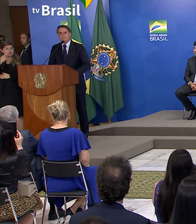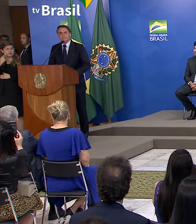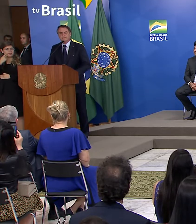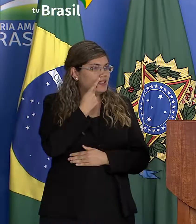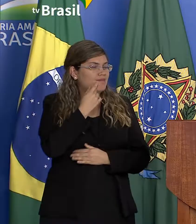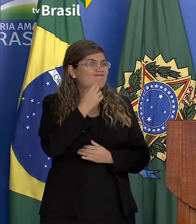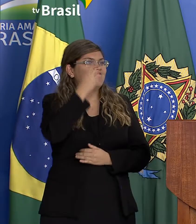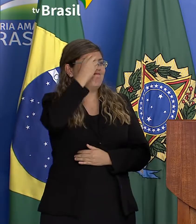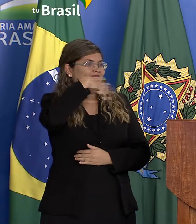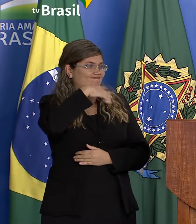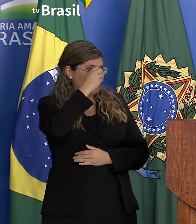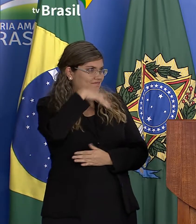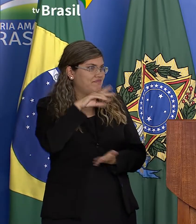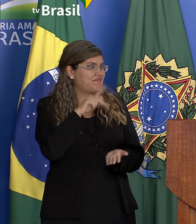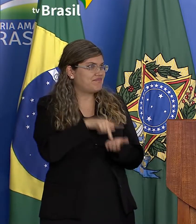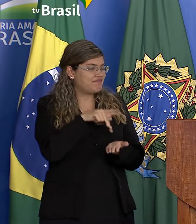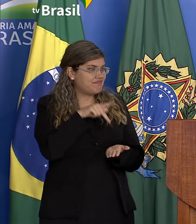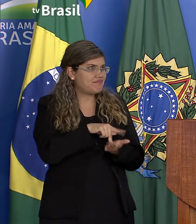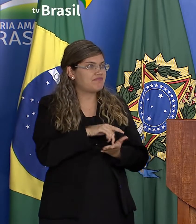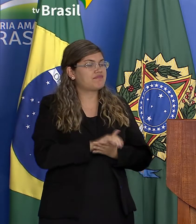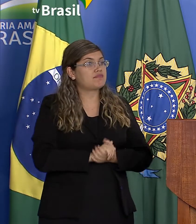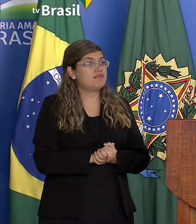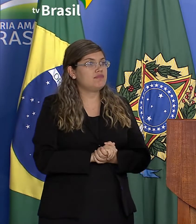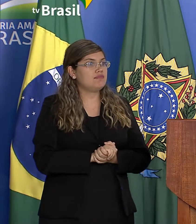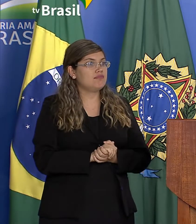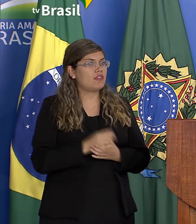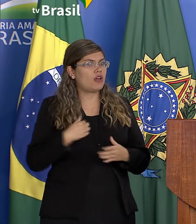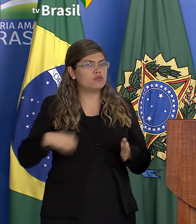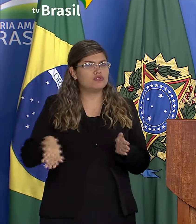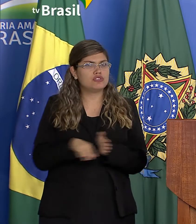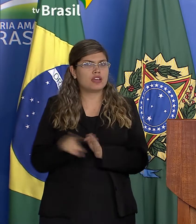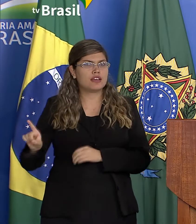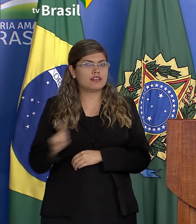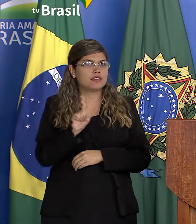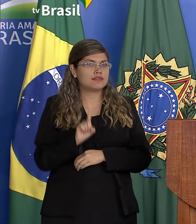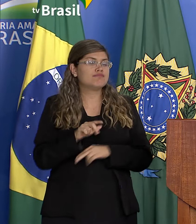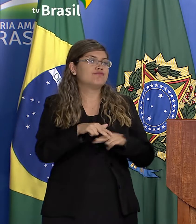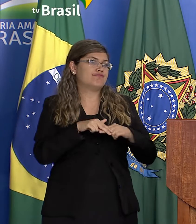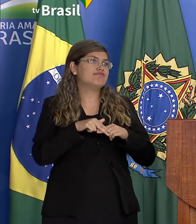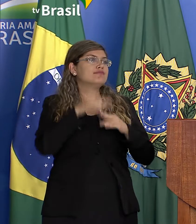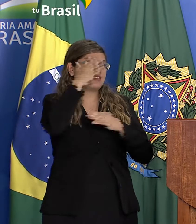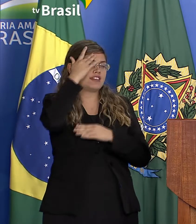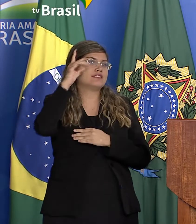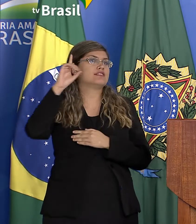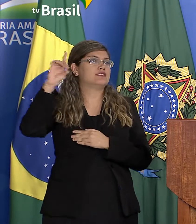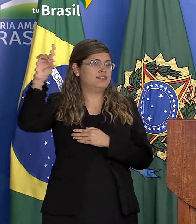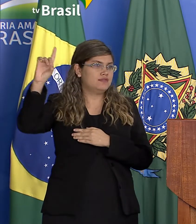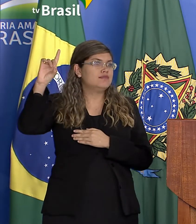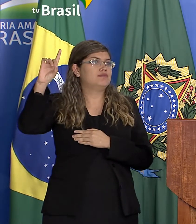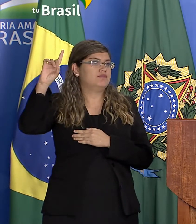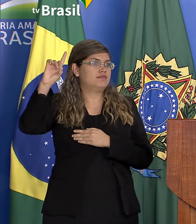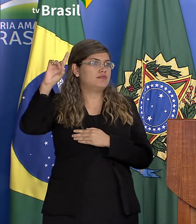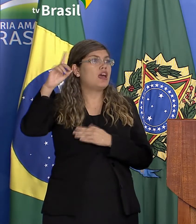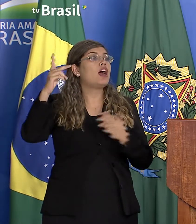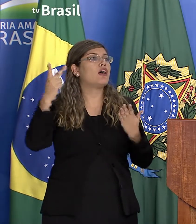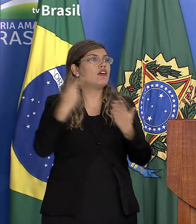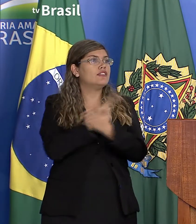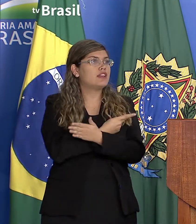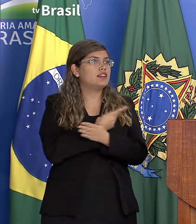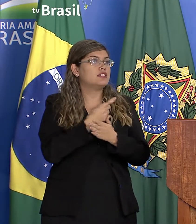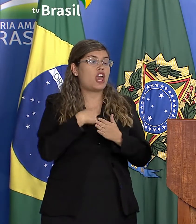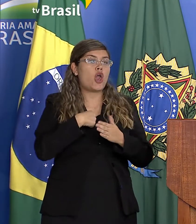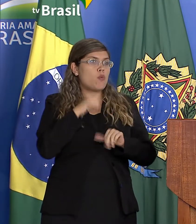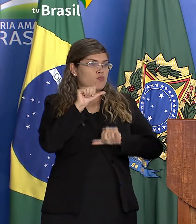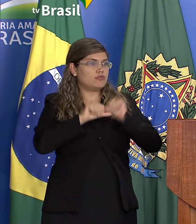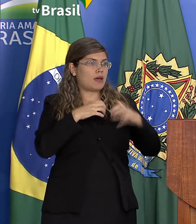mesquinharia cheguei aqui pela graça de Deus por mais que me peçam não vou mudar meu estilo